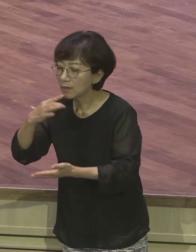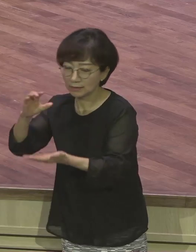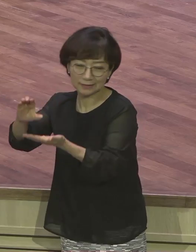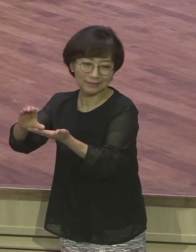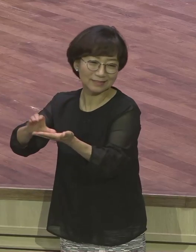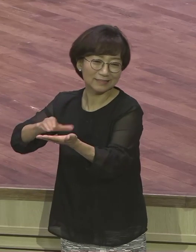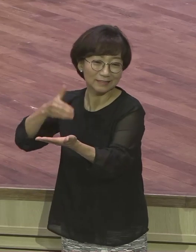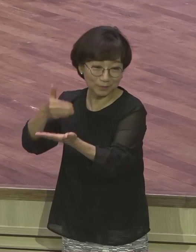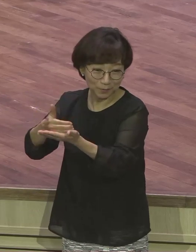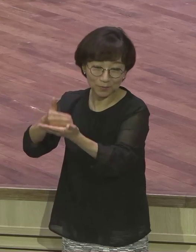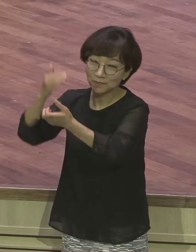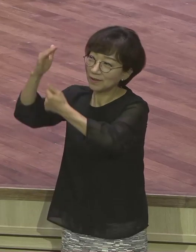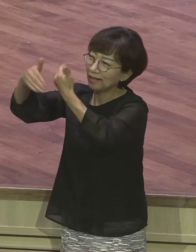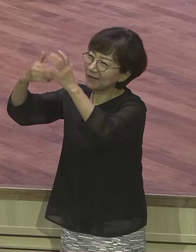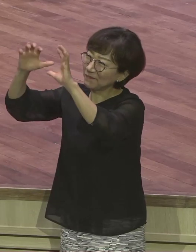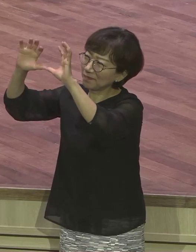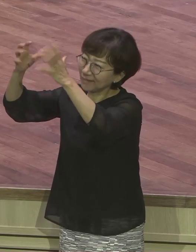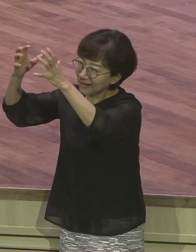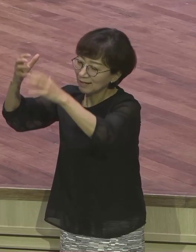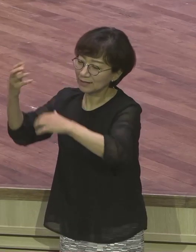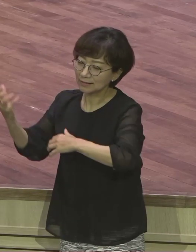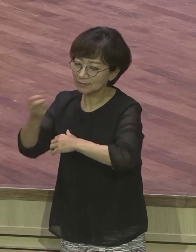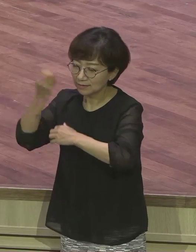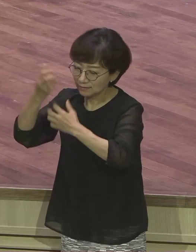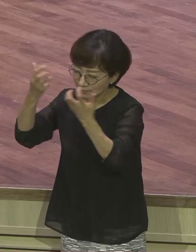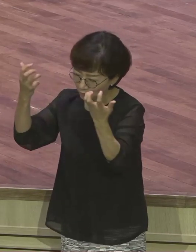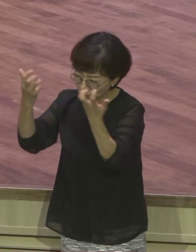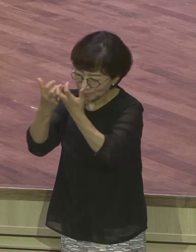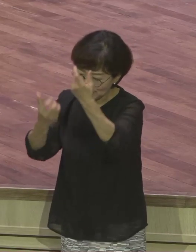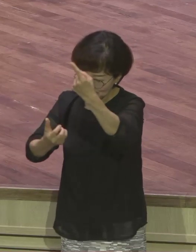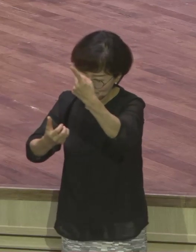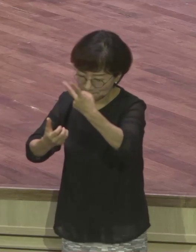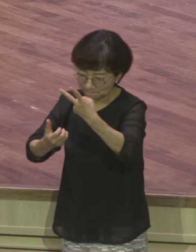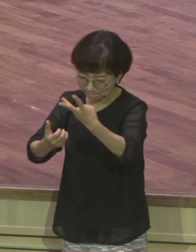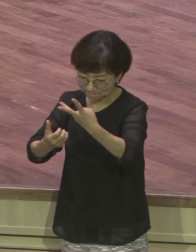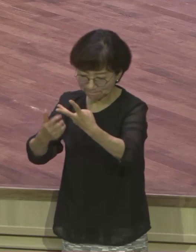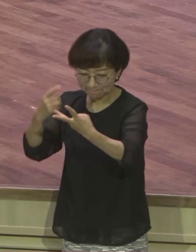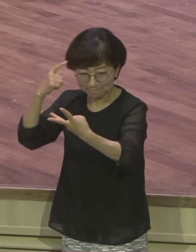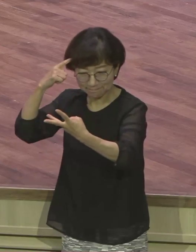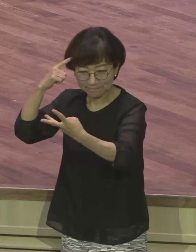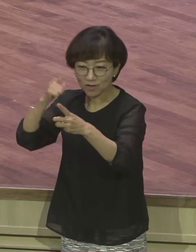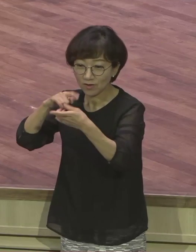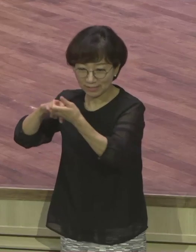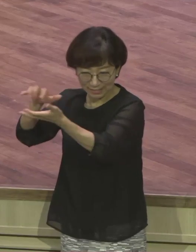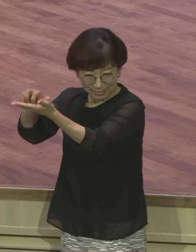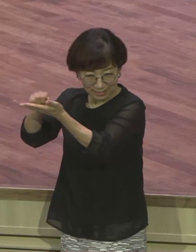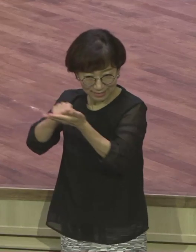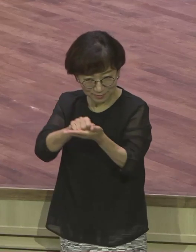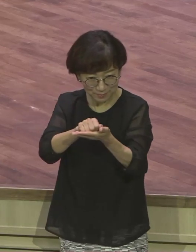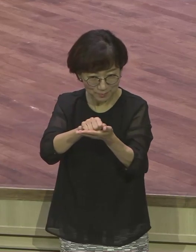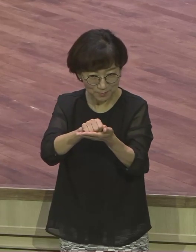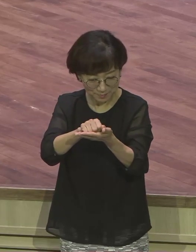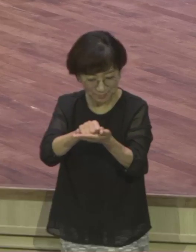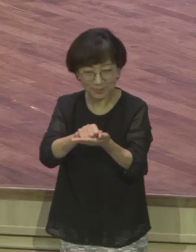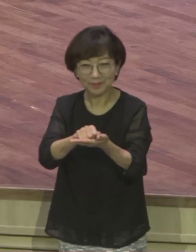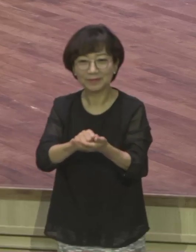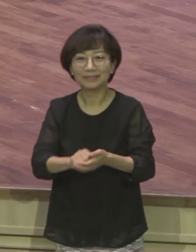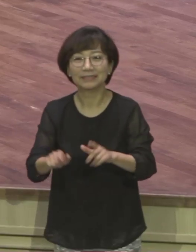오직 성경 충만 이 기준에서 여러분이 이제 봐야 됩니다. 이 세 가지의 이 언약의